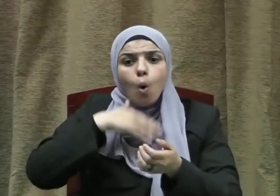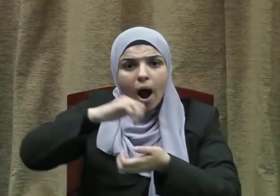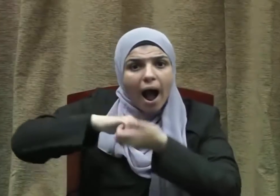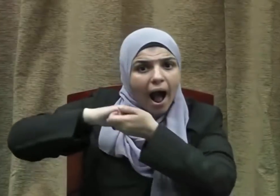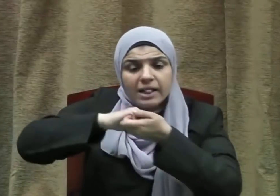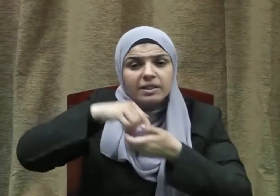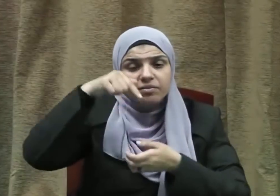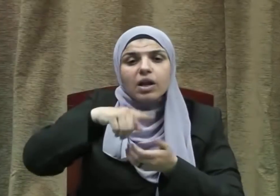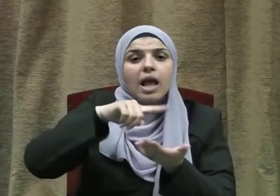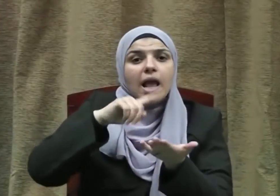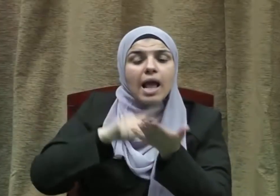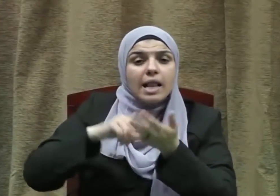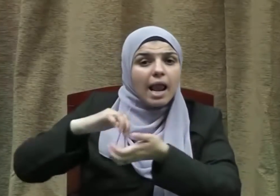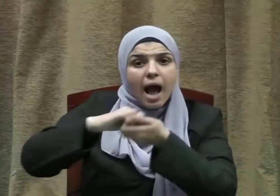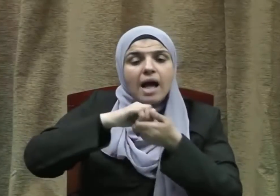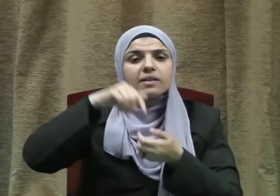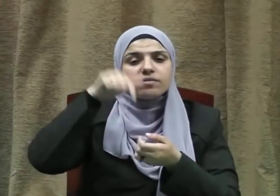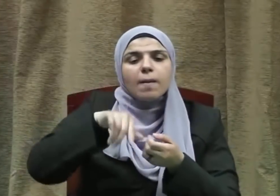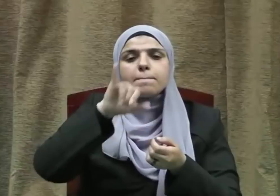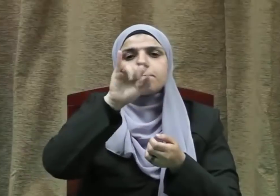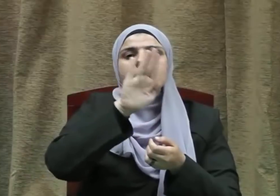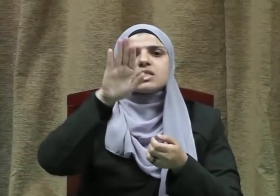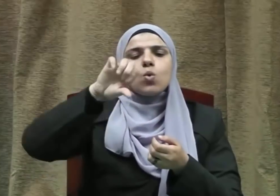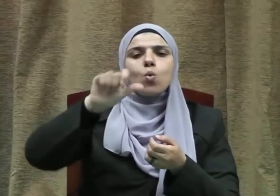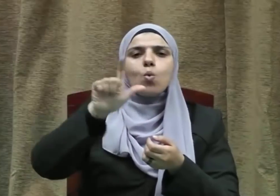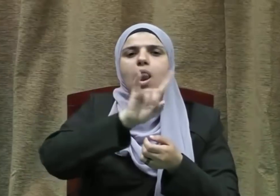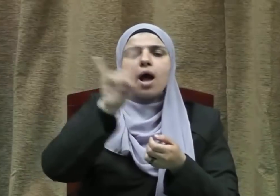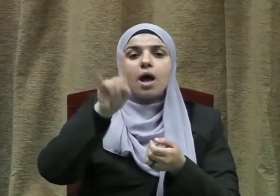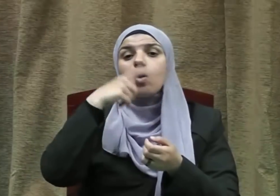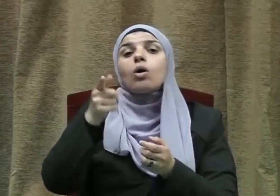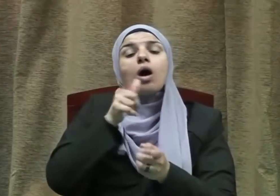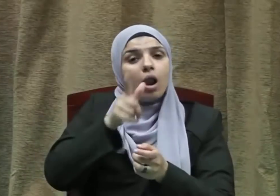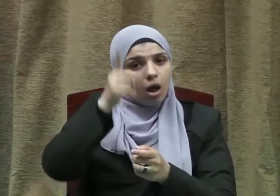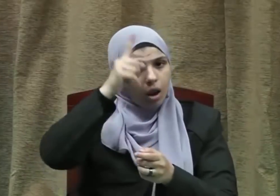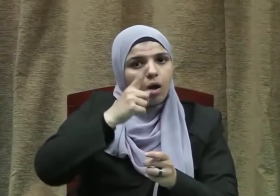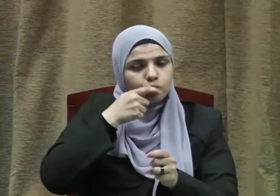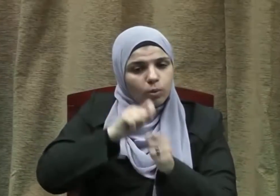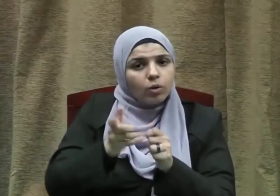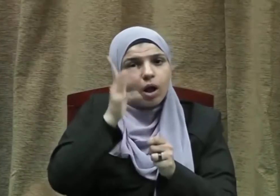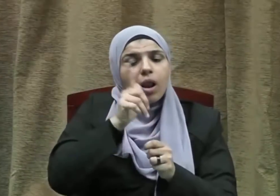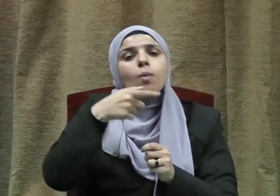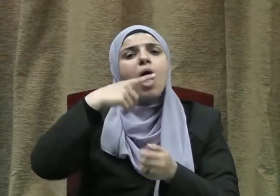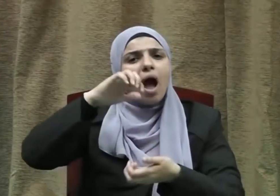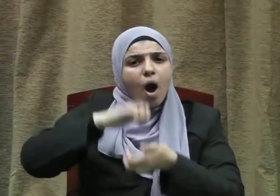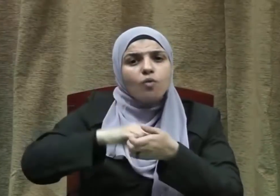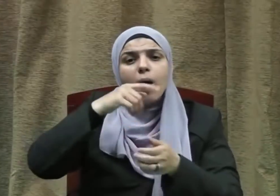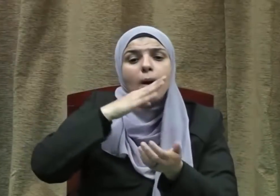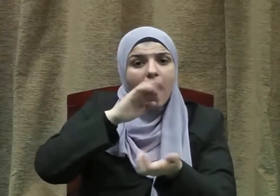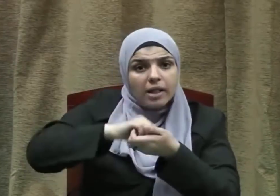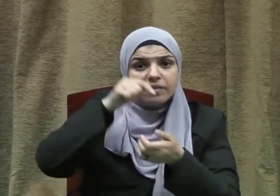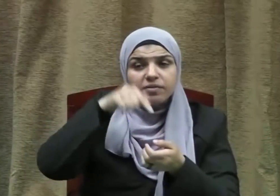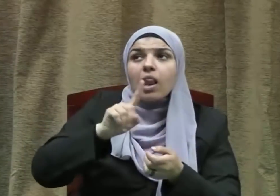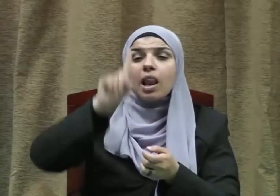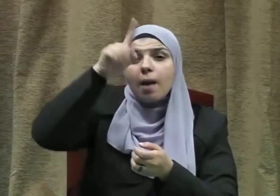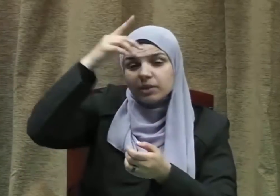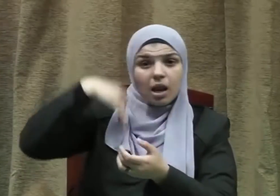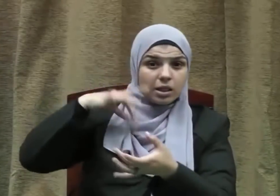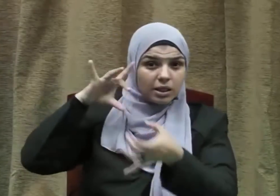العهد كان مسؤولا وقال جل شأنه وأوفوا بعهد الله إذا عاهدتم ولا